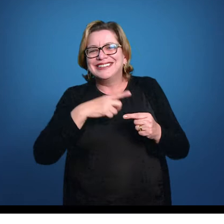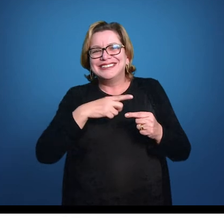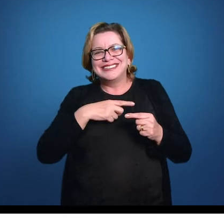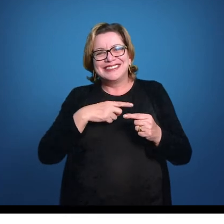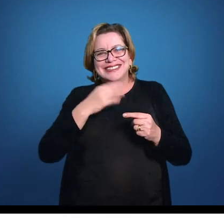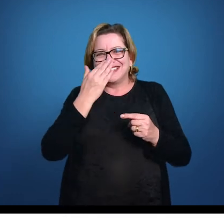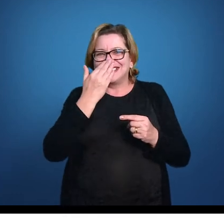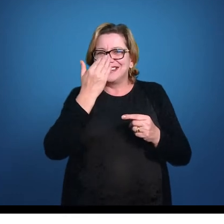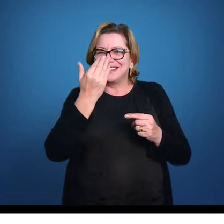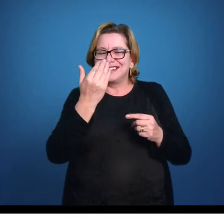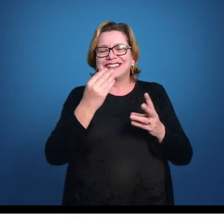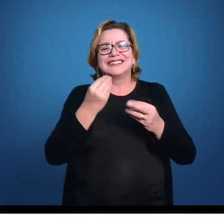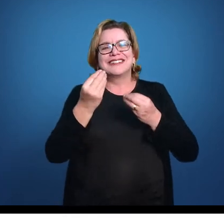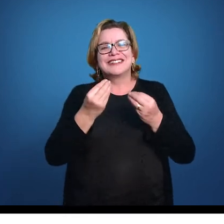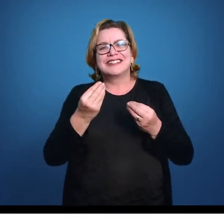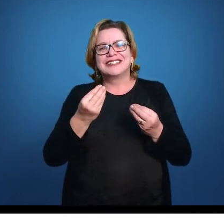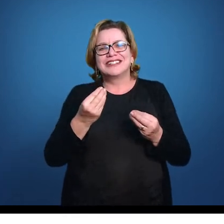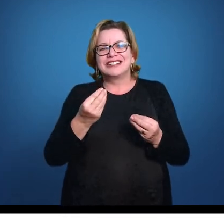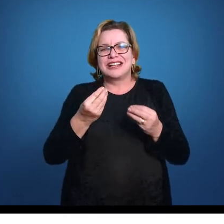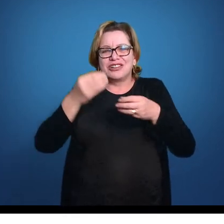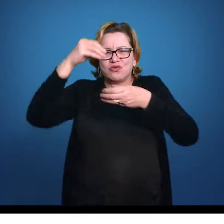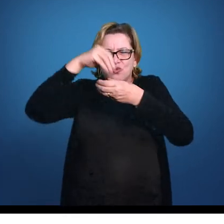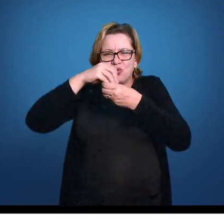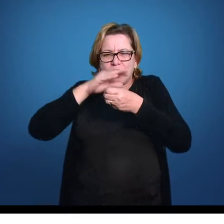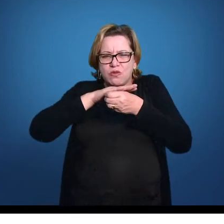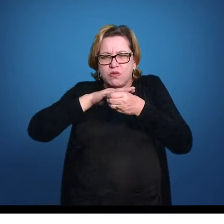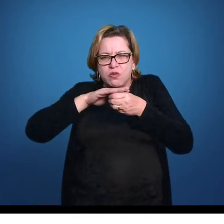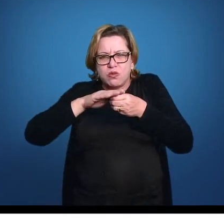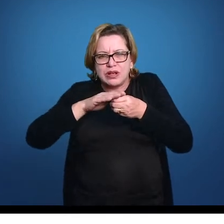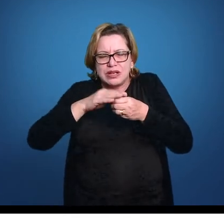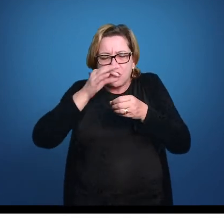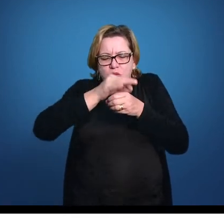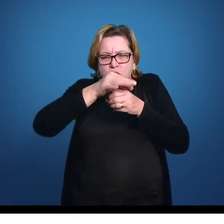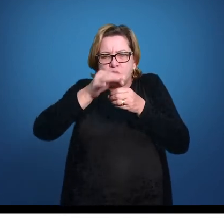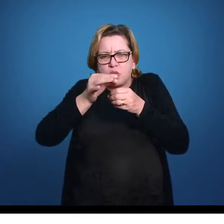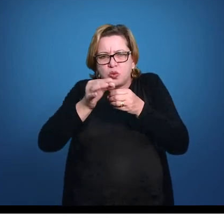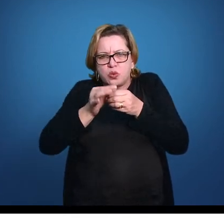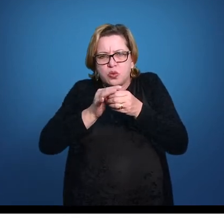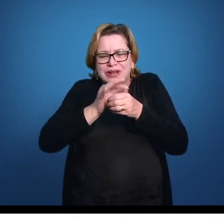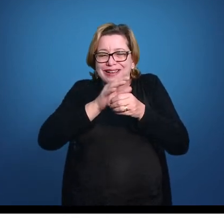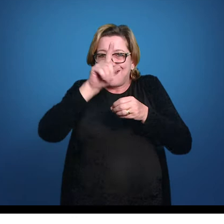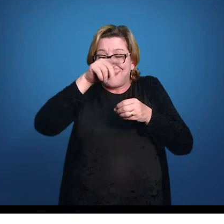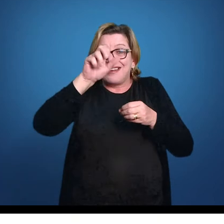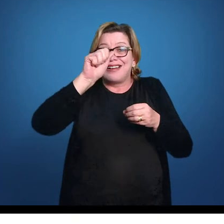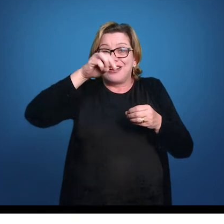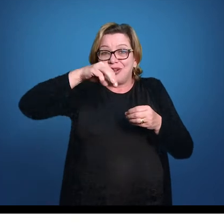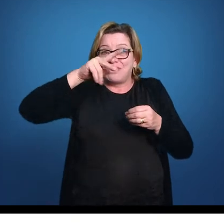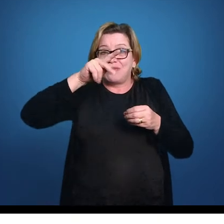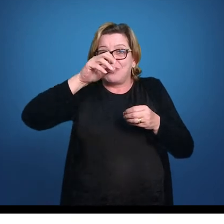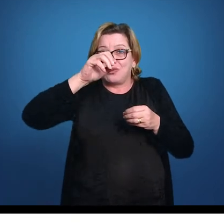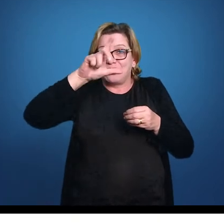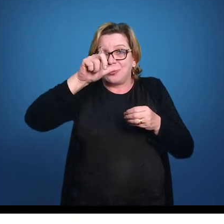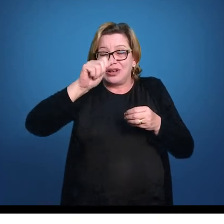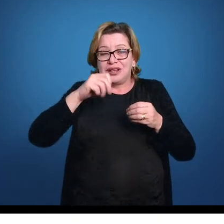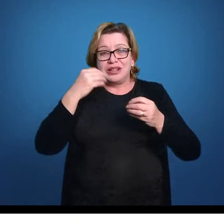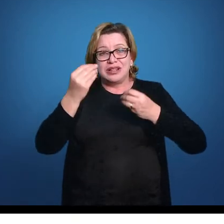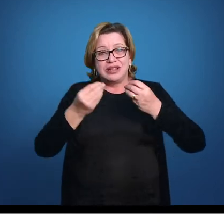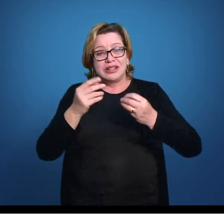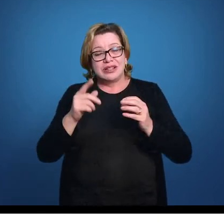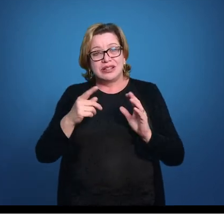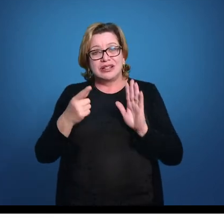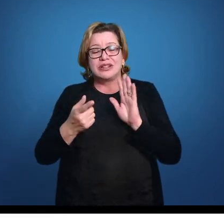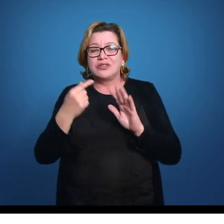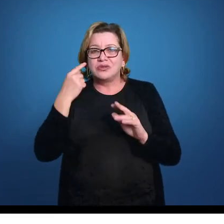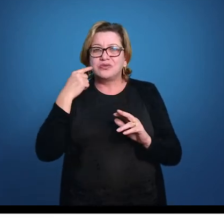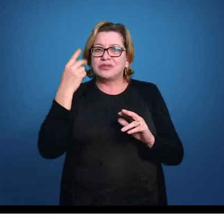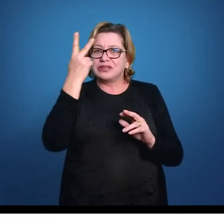da boca dele, é cheia de orifícios, que são as ampolas de lorenzine. Então, mais uma vez aqui na nossa